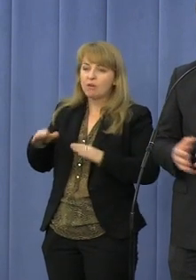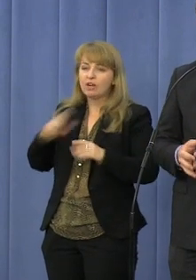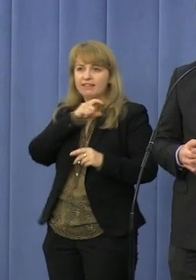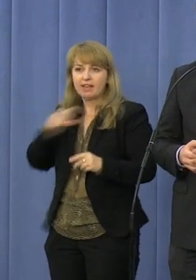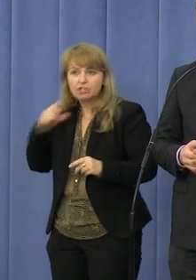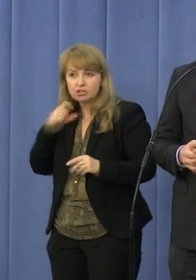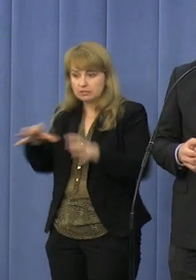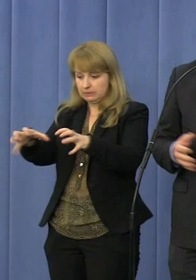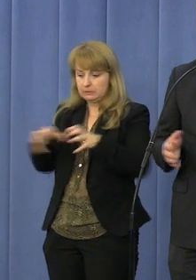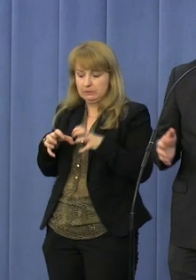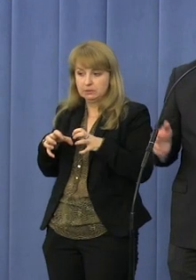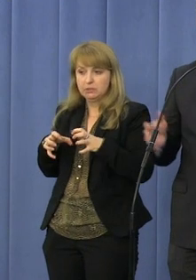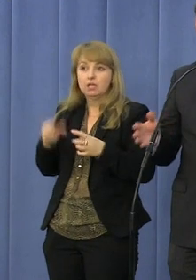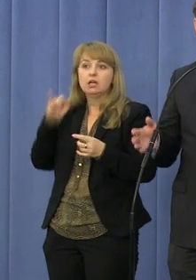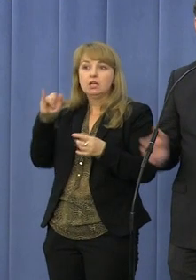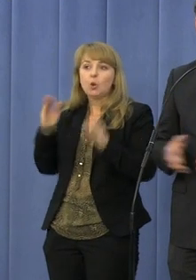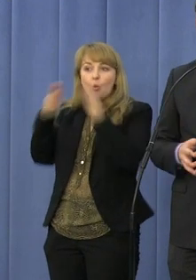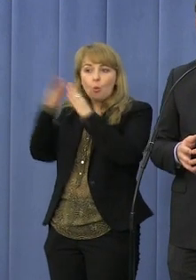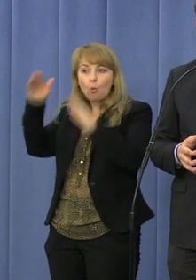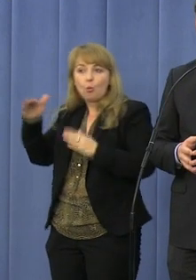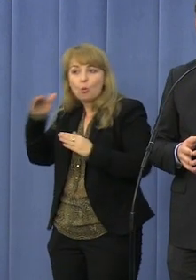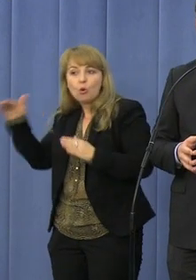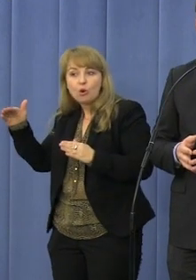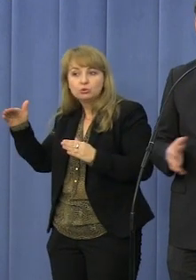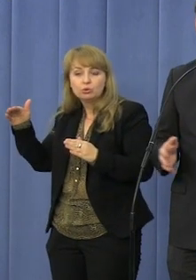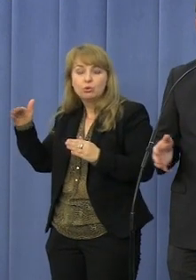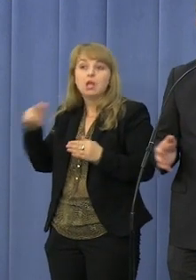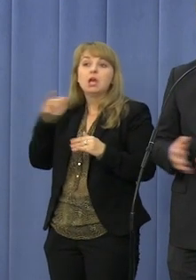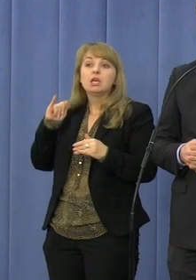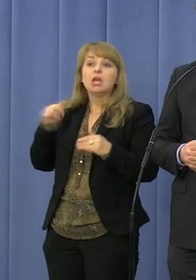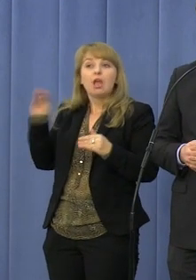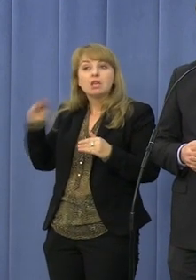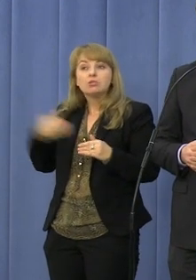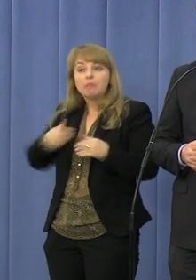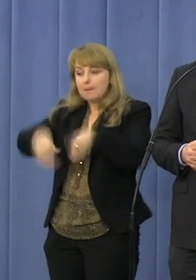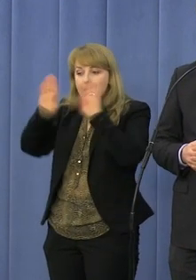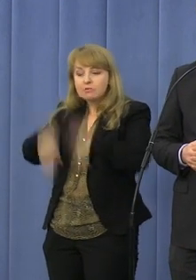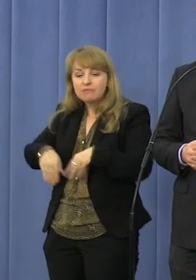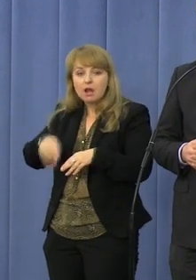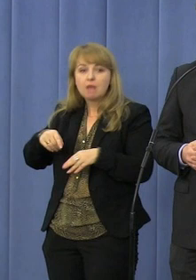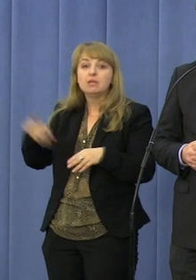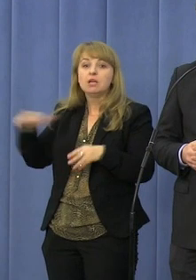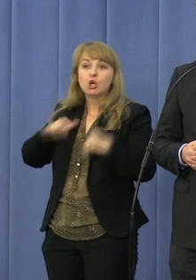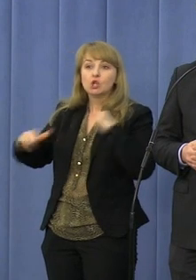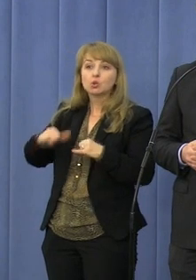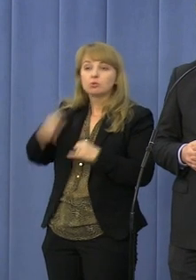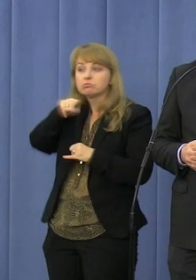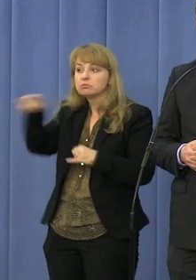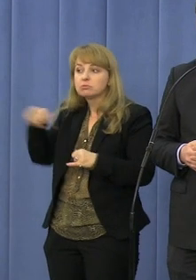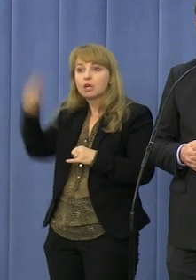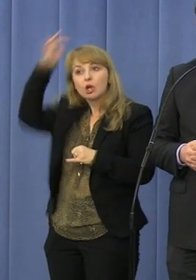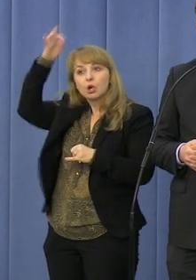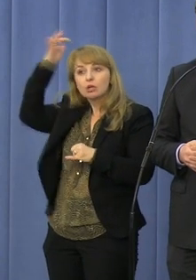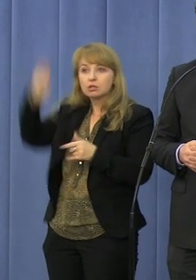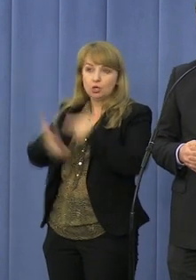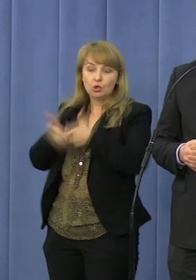zachłanności kleru i takiego przyzwolenia polskich władz na ten proceder. Polskie